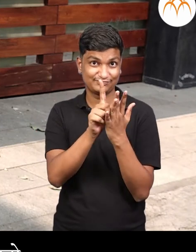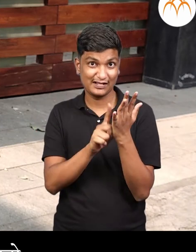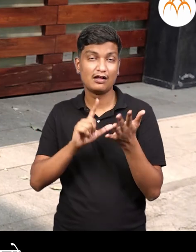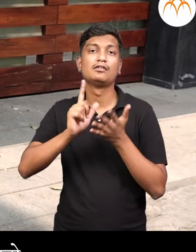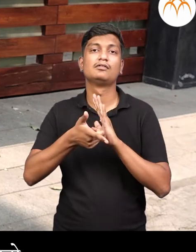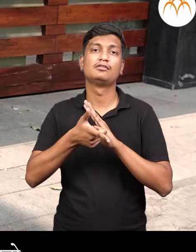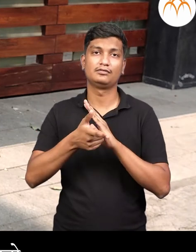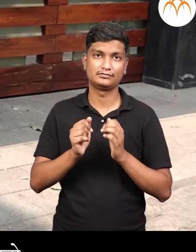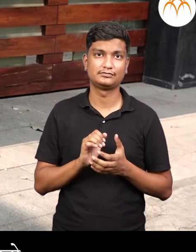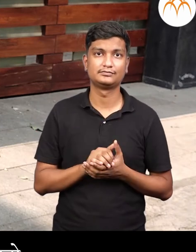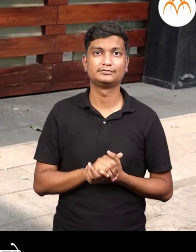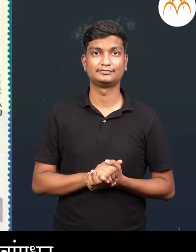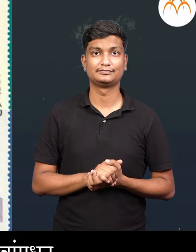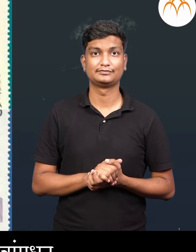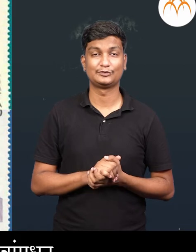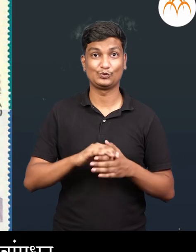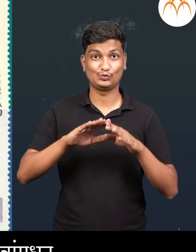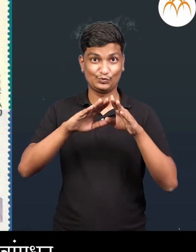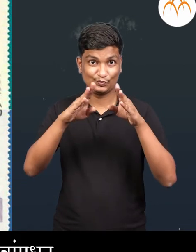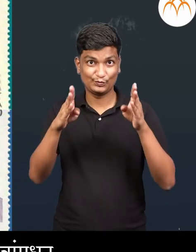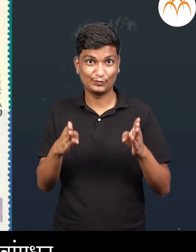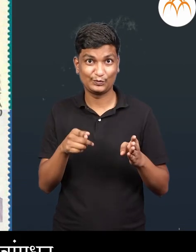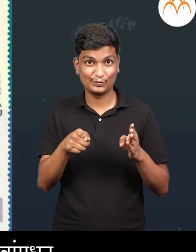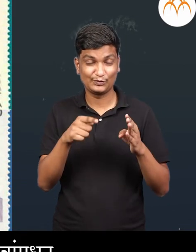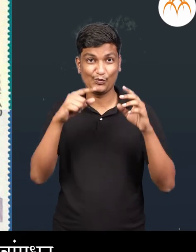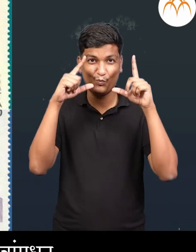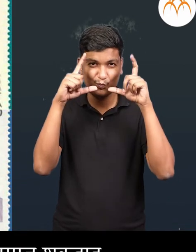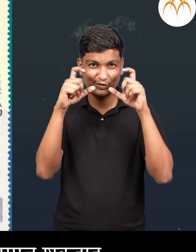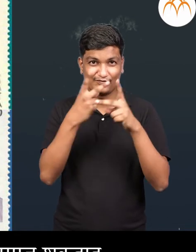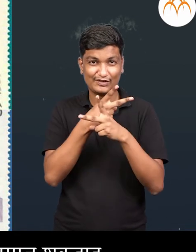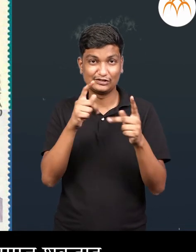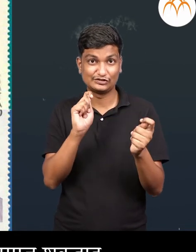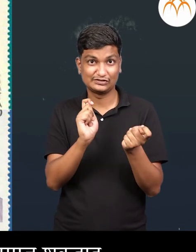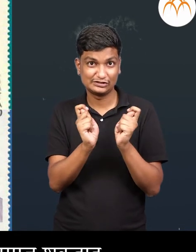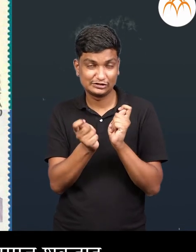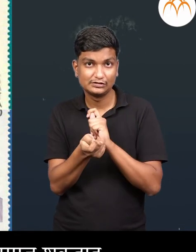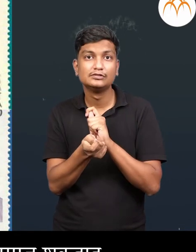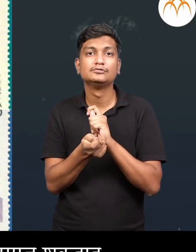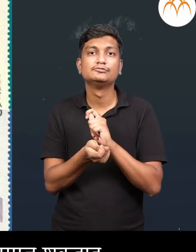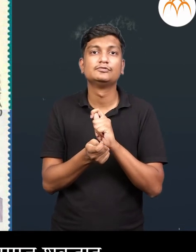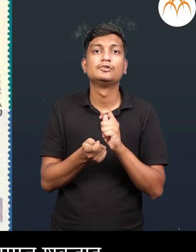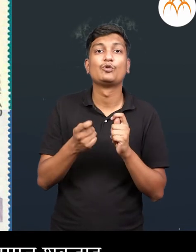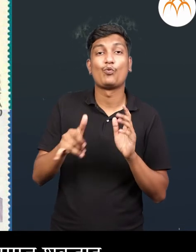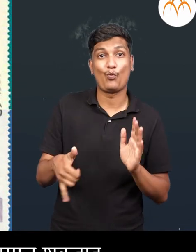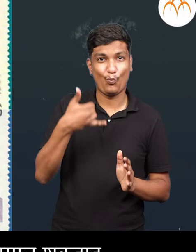मात्र यलवेल अक्तो, टपाल तिकेटानवरिल चित्रान मदून समाजातिल बदल आपलेला